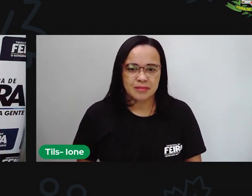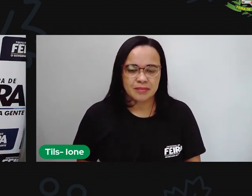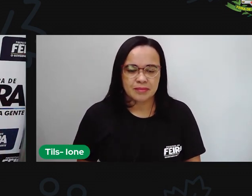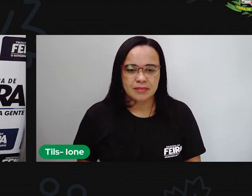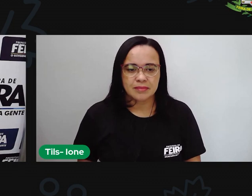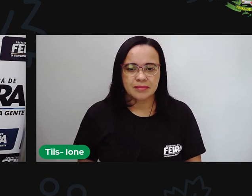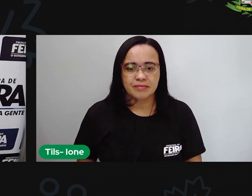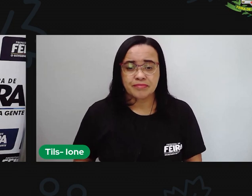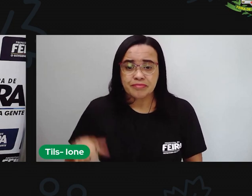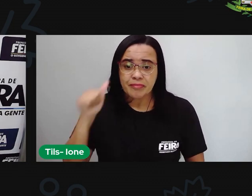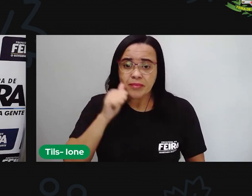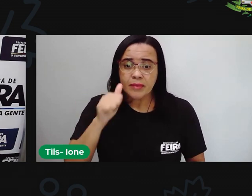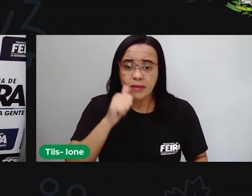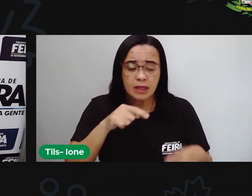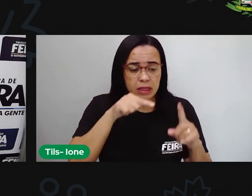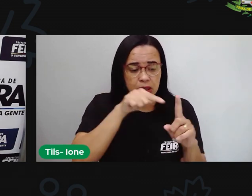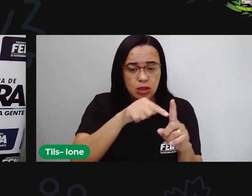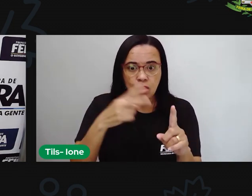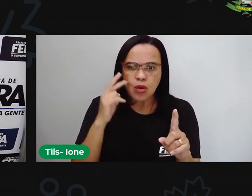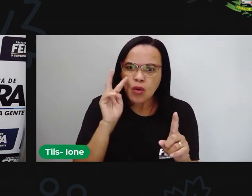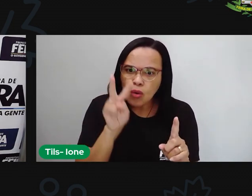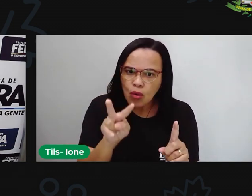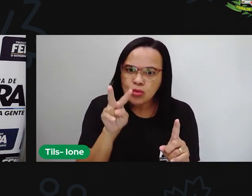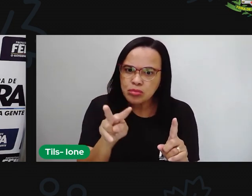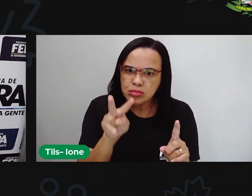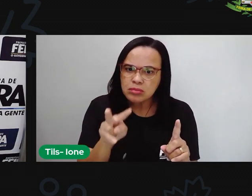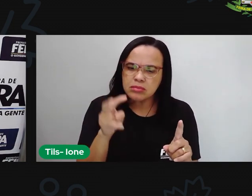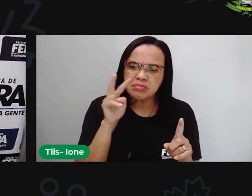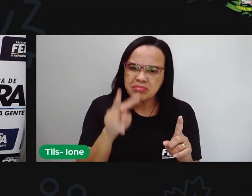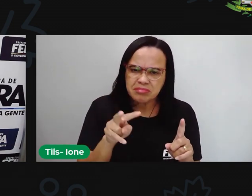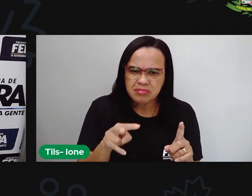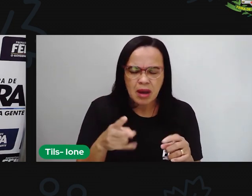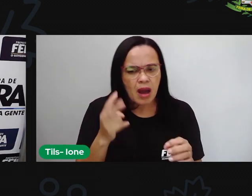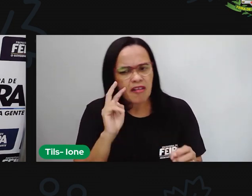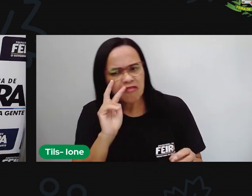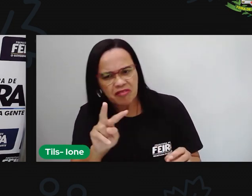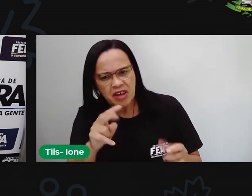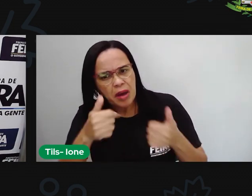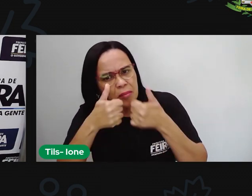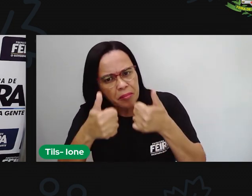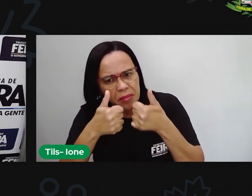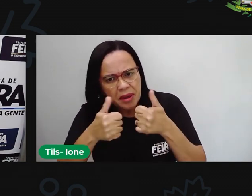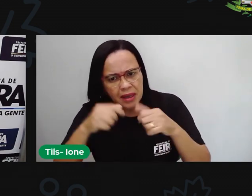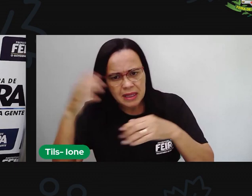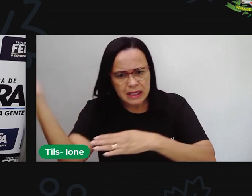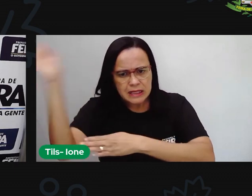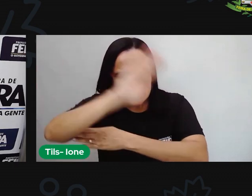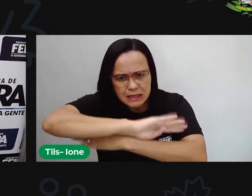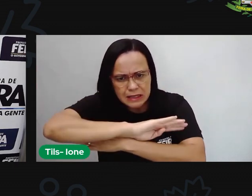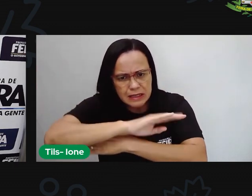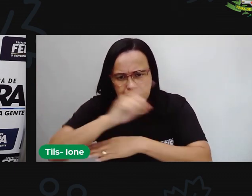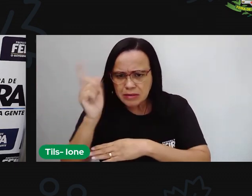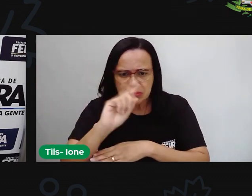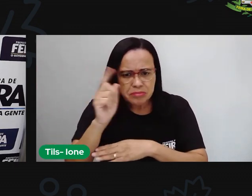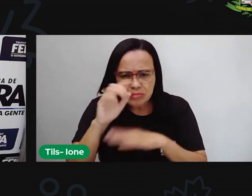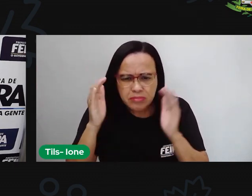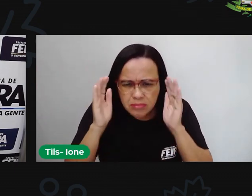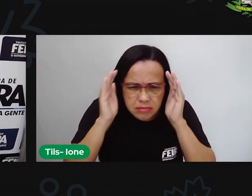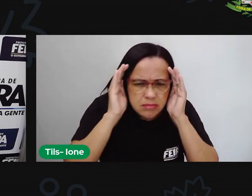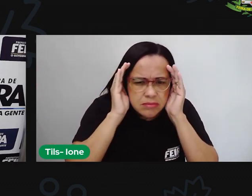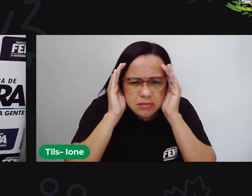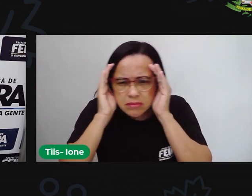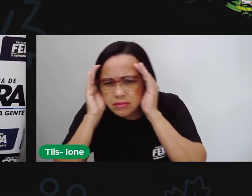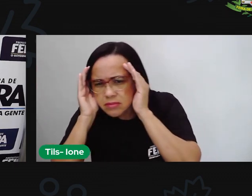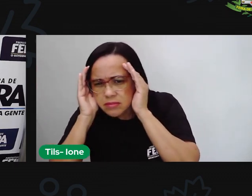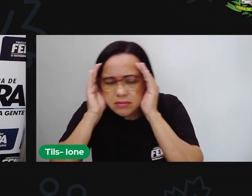A menina olhou bem, mas não dava para ver direito dentro da junelinha estreita. Aquele bicho até